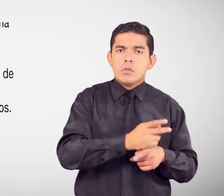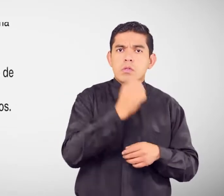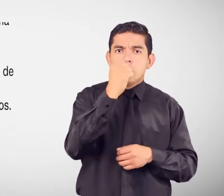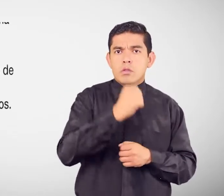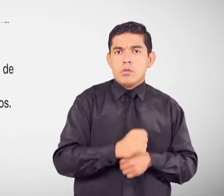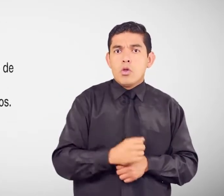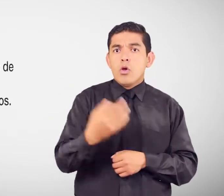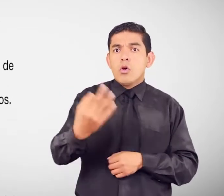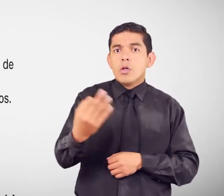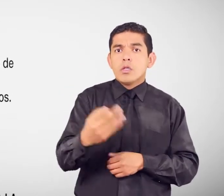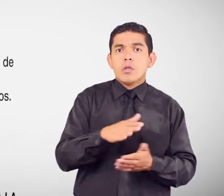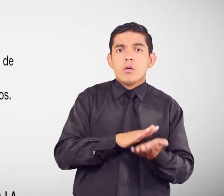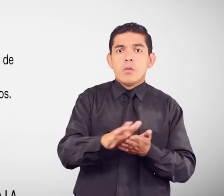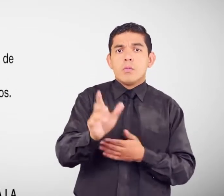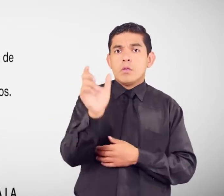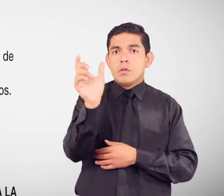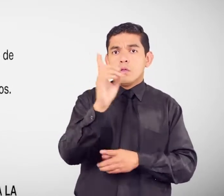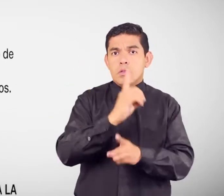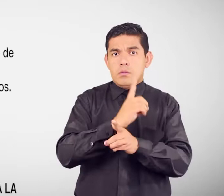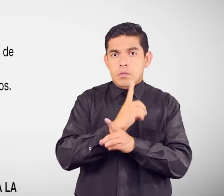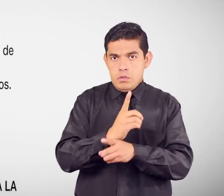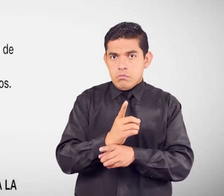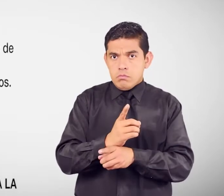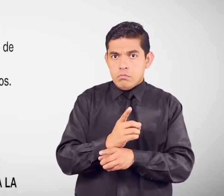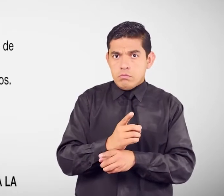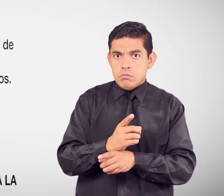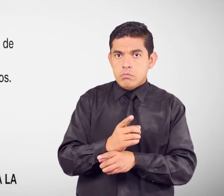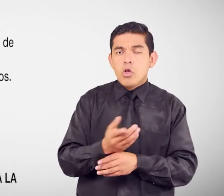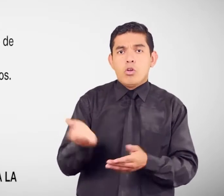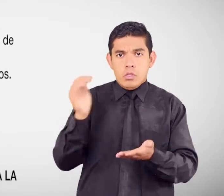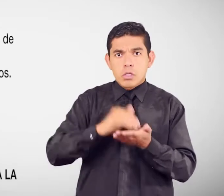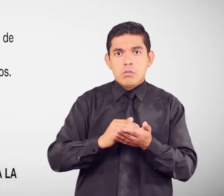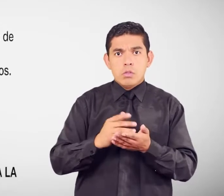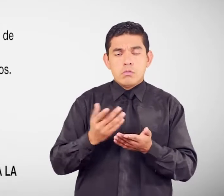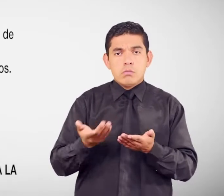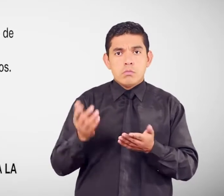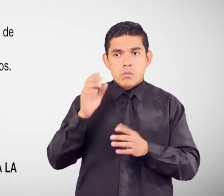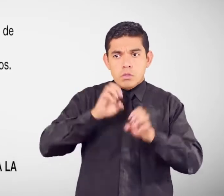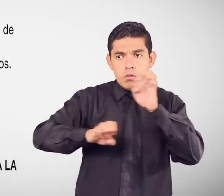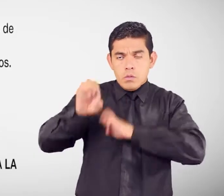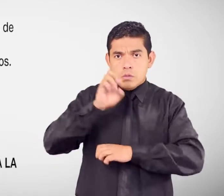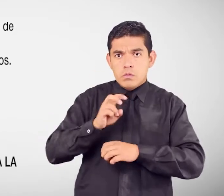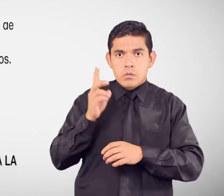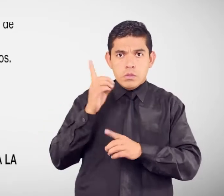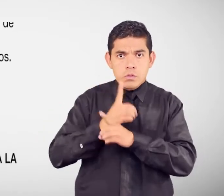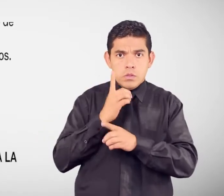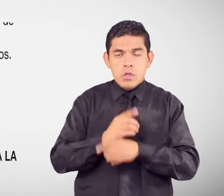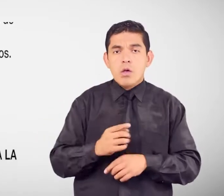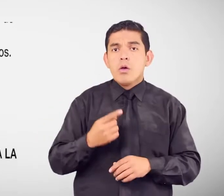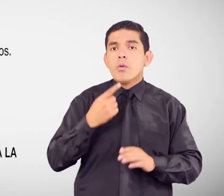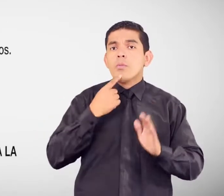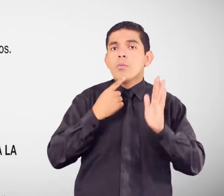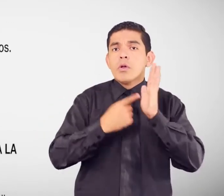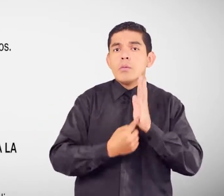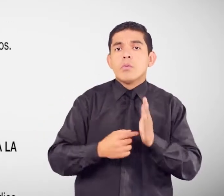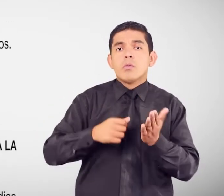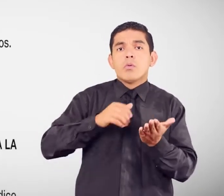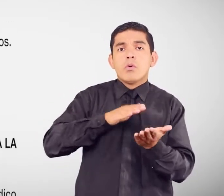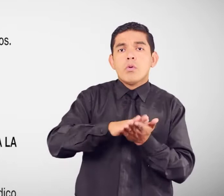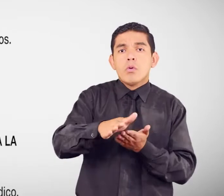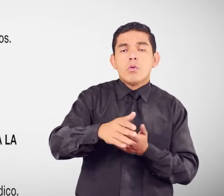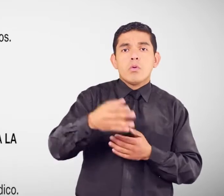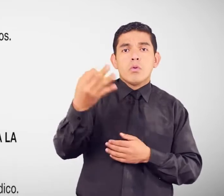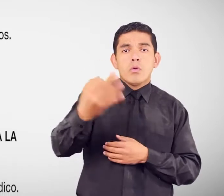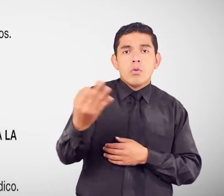En caso de solicitar Recalificación Original y copia A color De la cédula Vulneración De los derechos A la